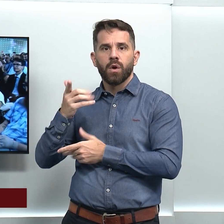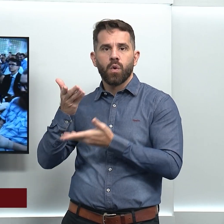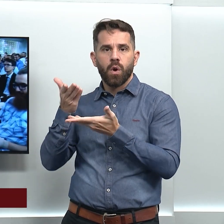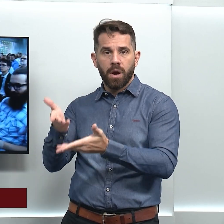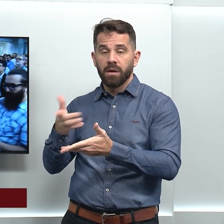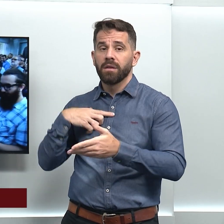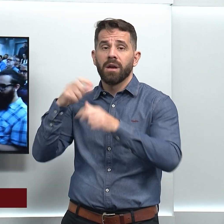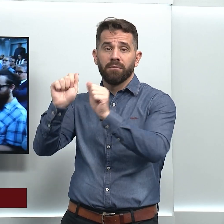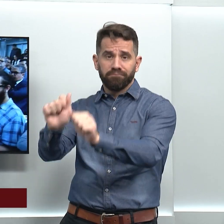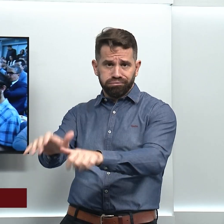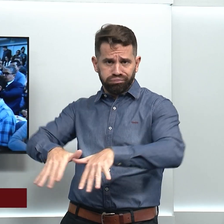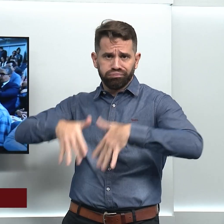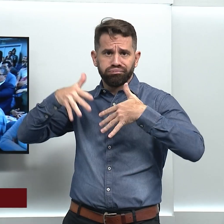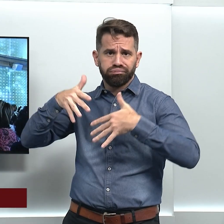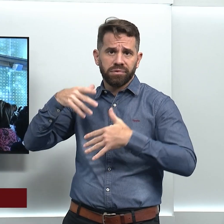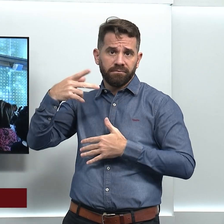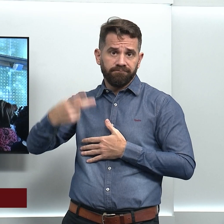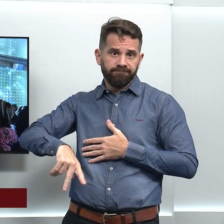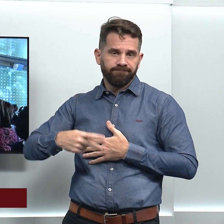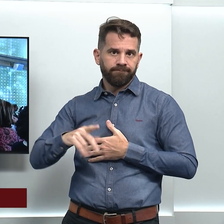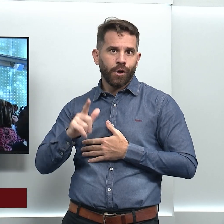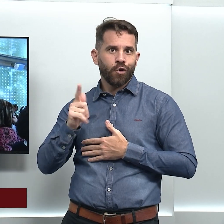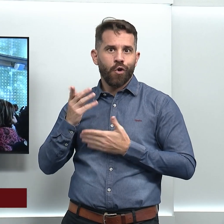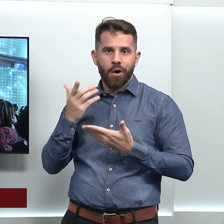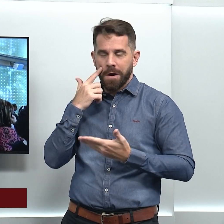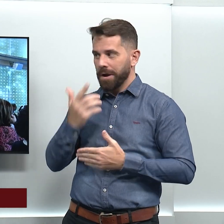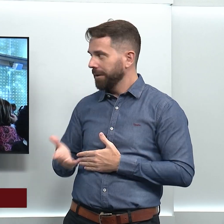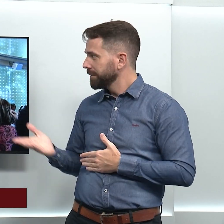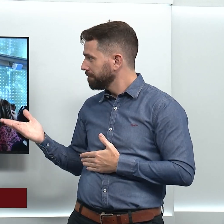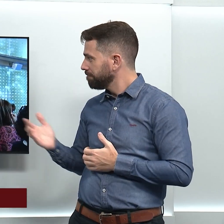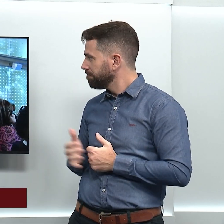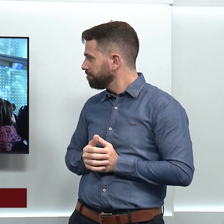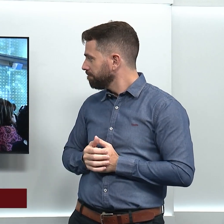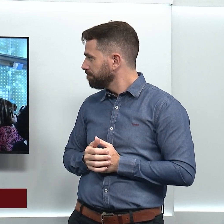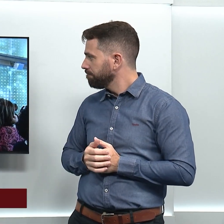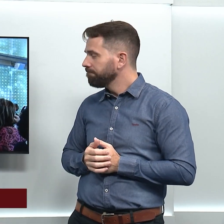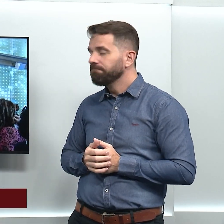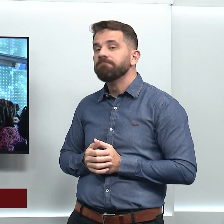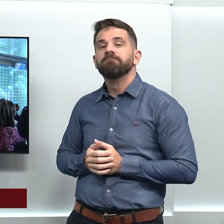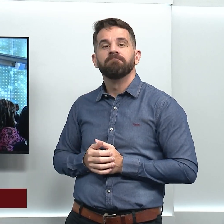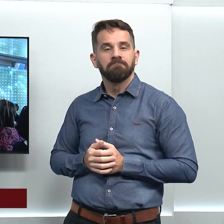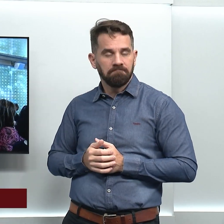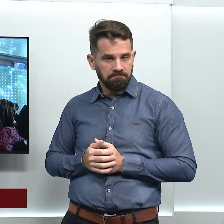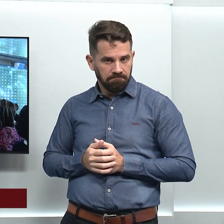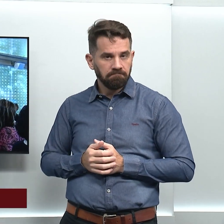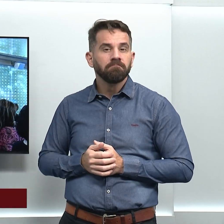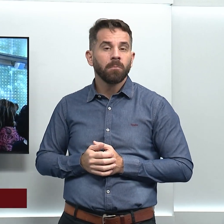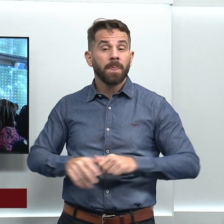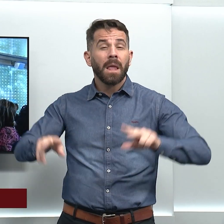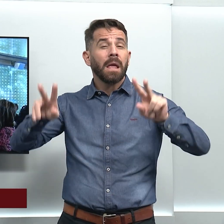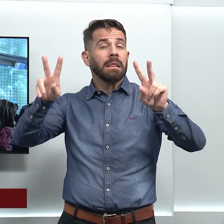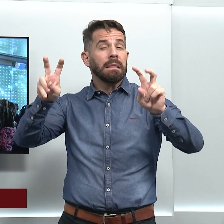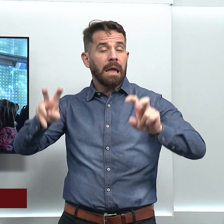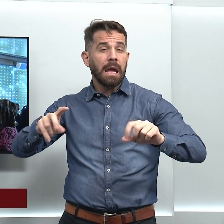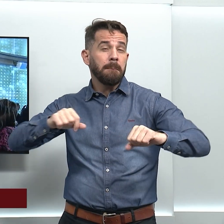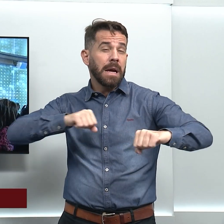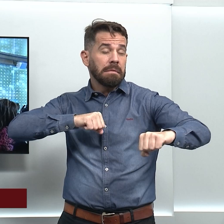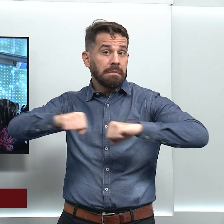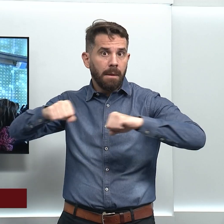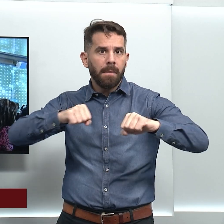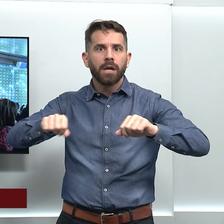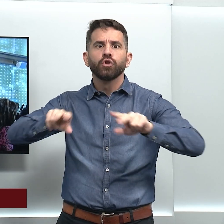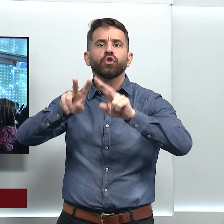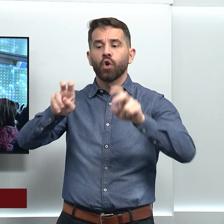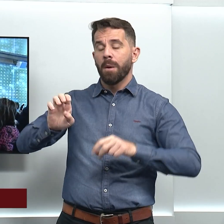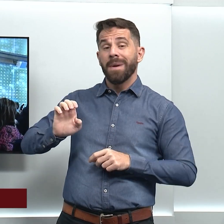auditório do Hub Goiás. Tendo-se em vista os debates que se fazem hoje com relação à ética,